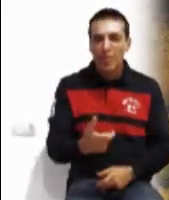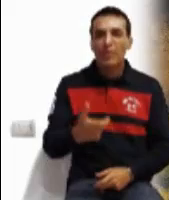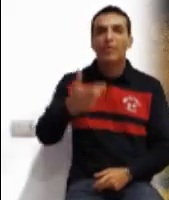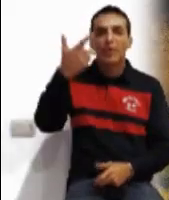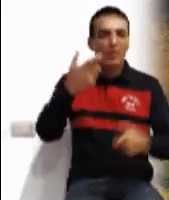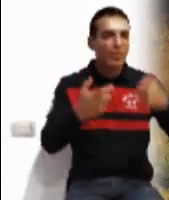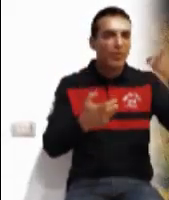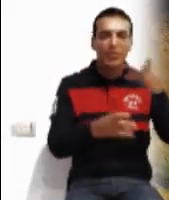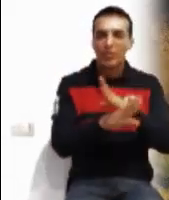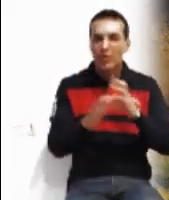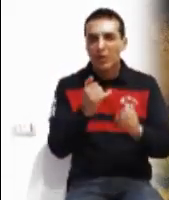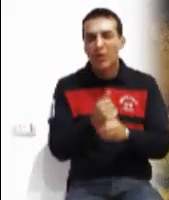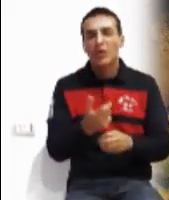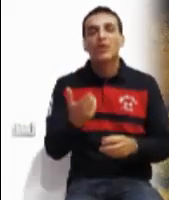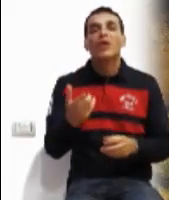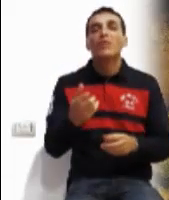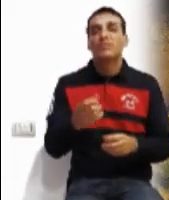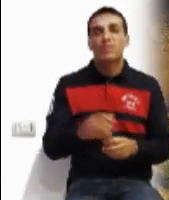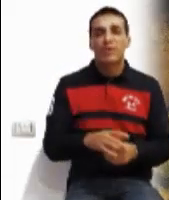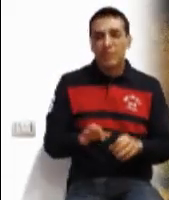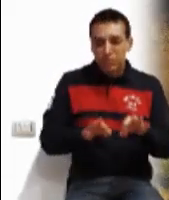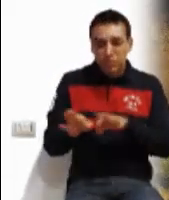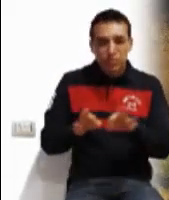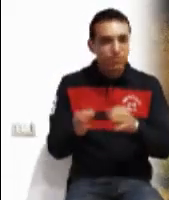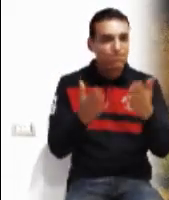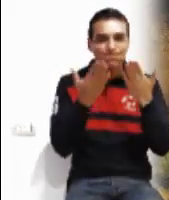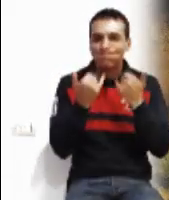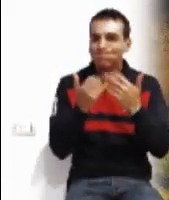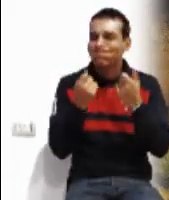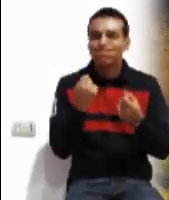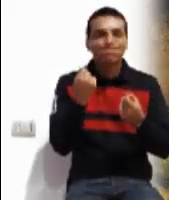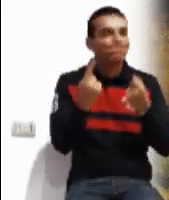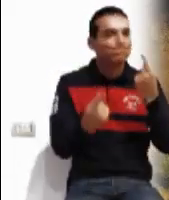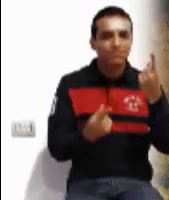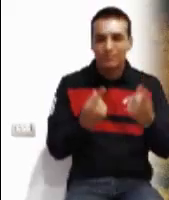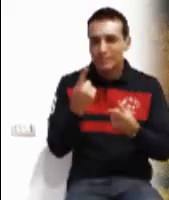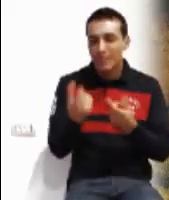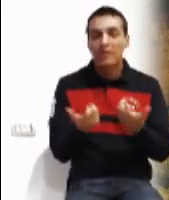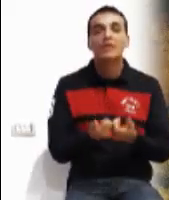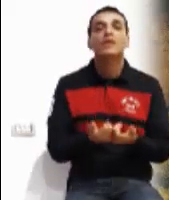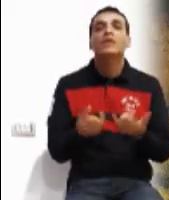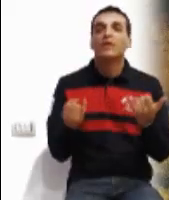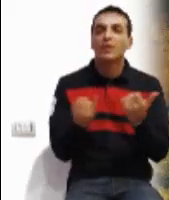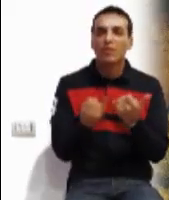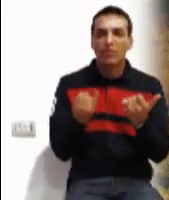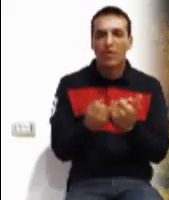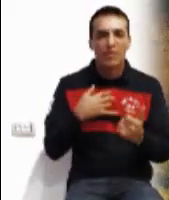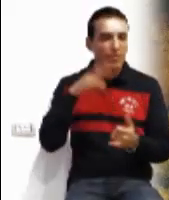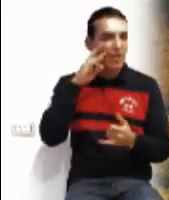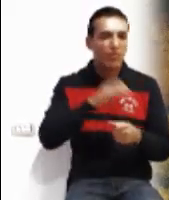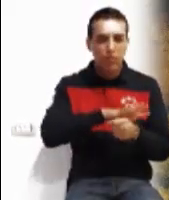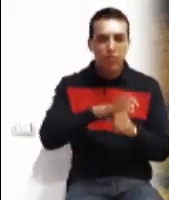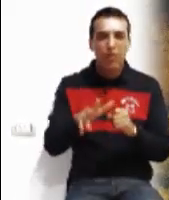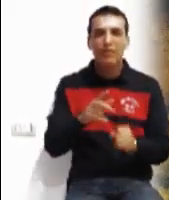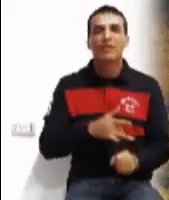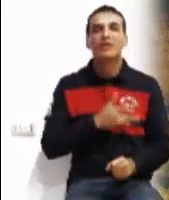aumentado Las oportunidades de trabajo son escasas Las consecuencias de la pandemia nos asfixian